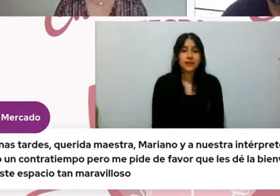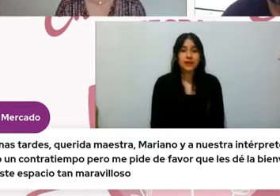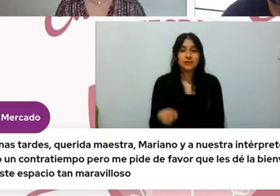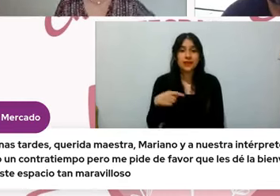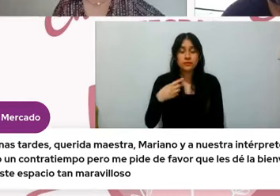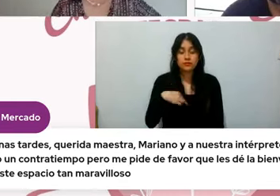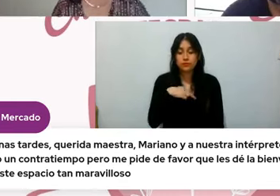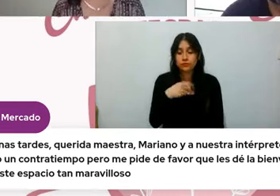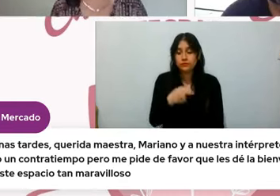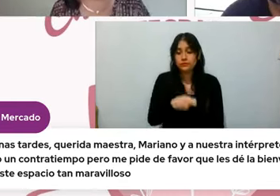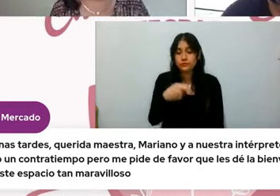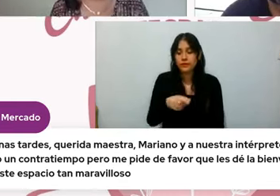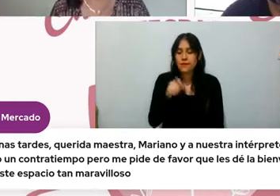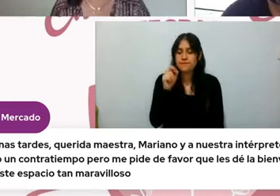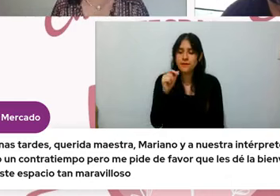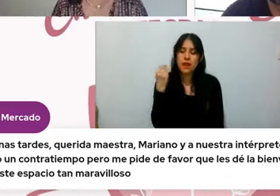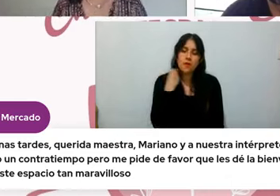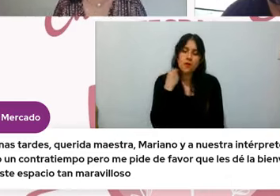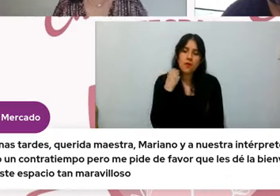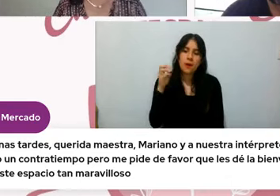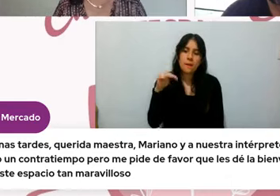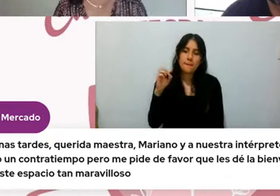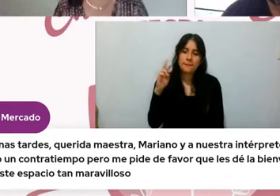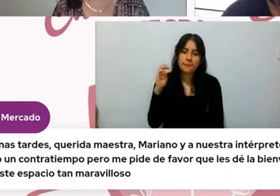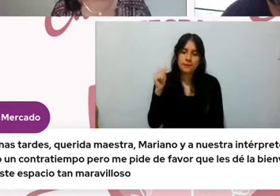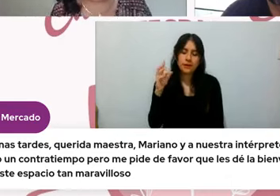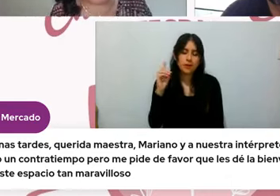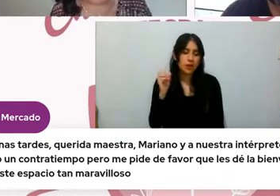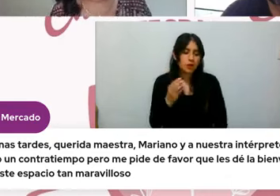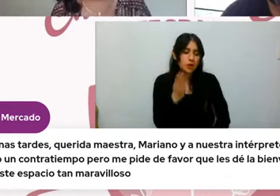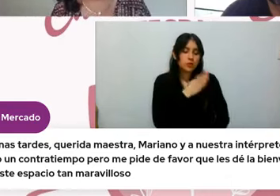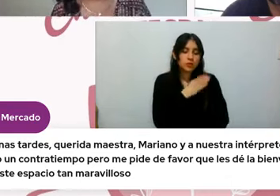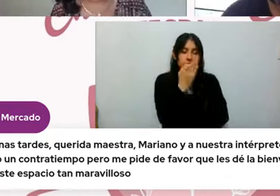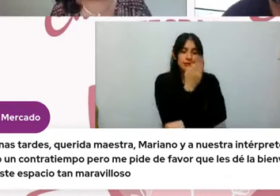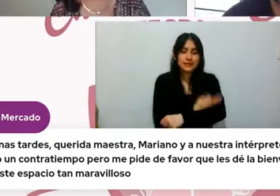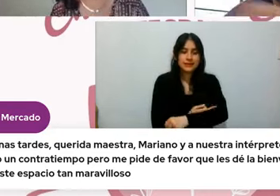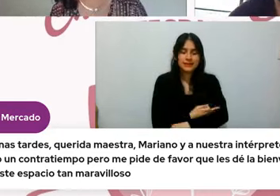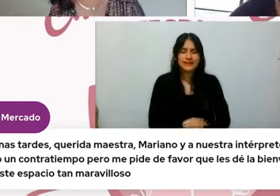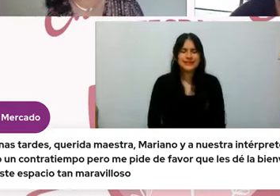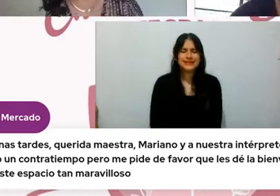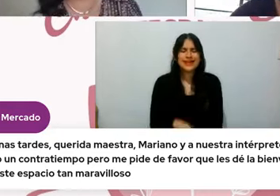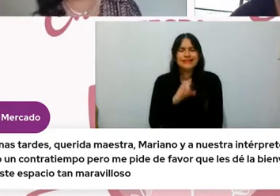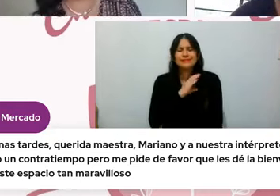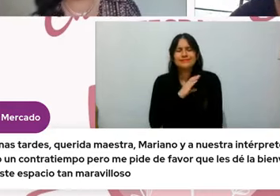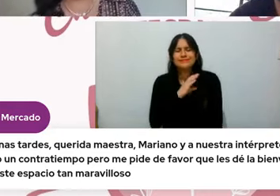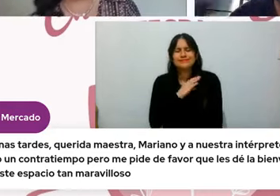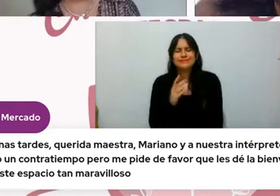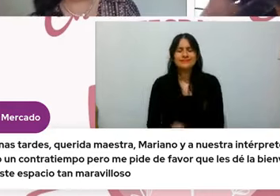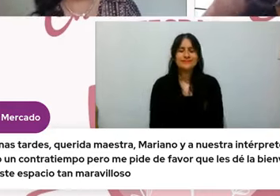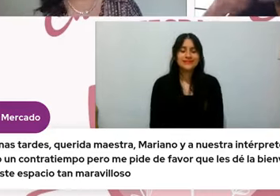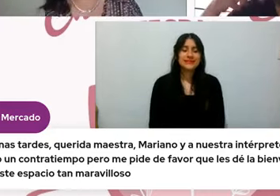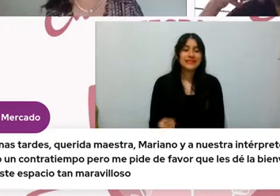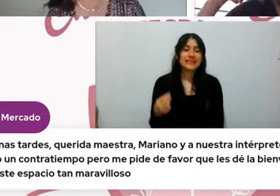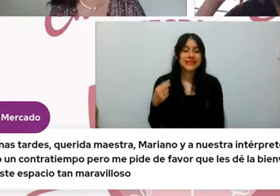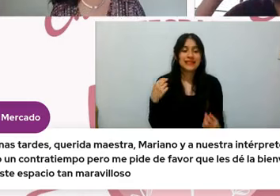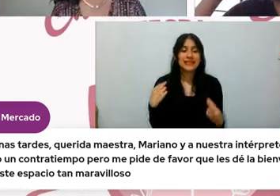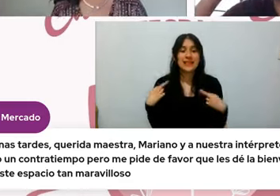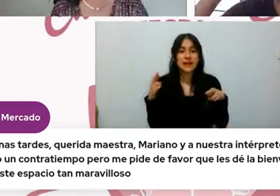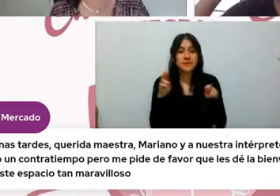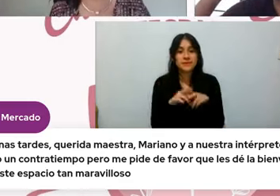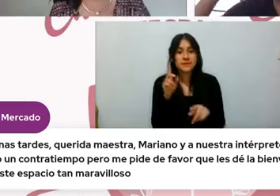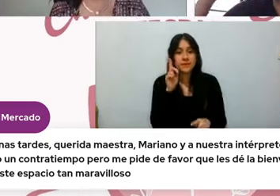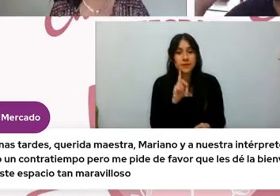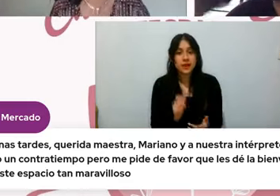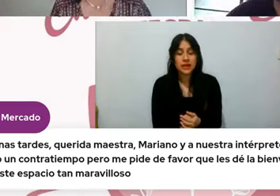queridísima abogada Mon Mercado que dice, buenas tardes, querida maestra Mariano y a nuestra intérprete de lengua de señas mexicana, la magistrada